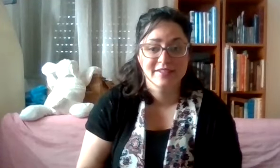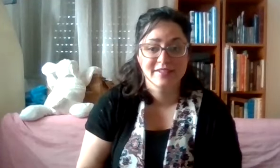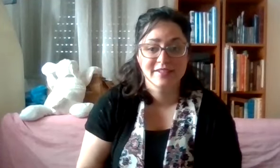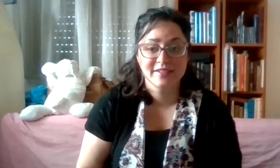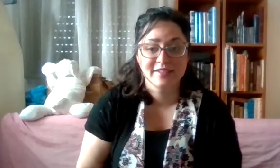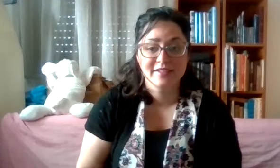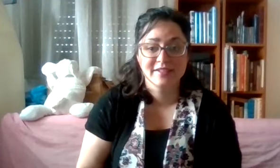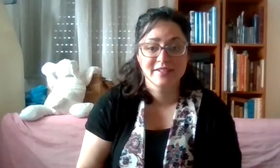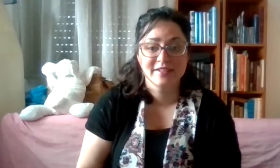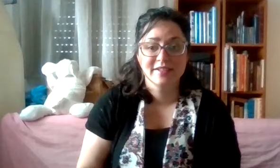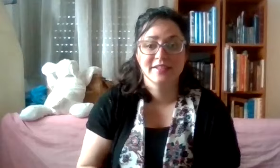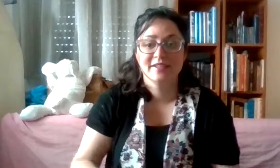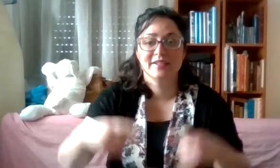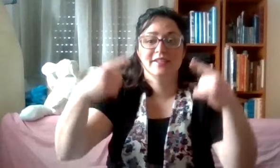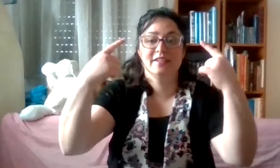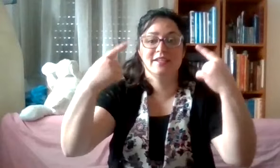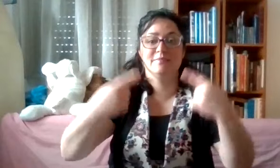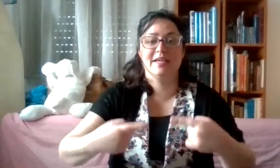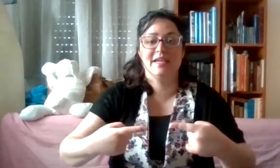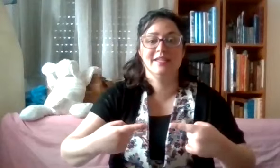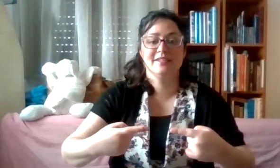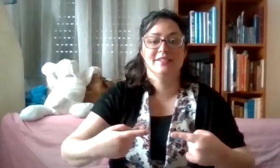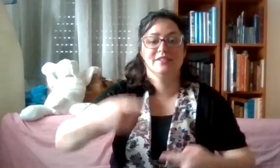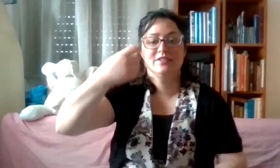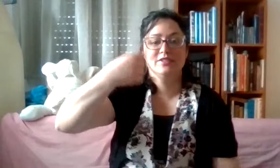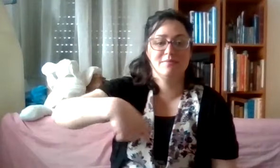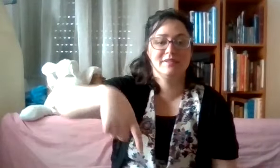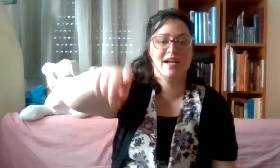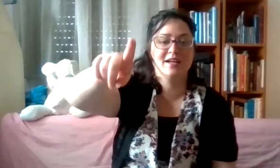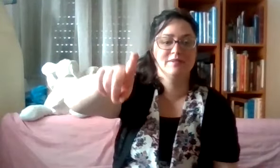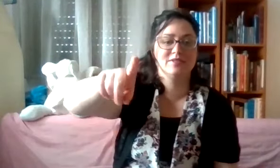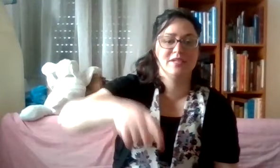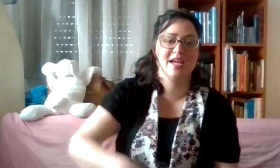שבעה. ימי שבתא. מצוין.